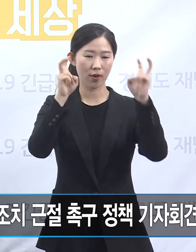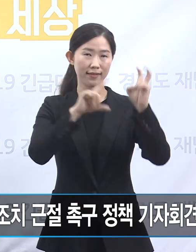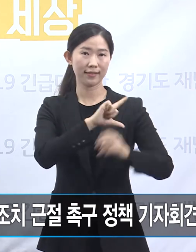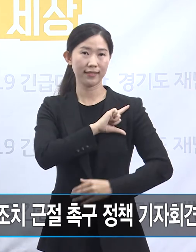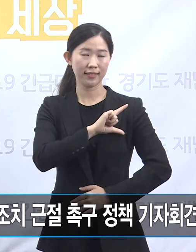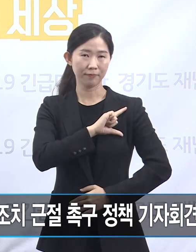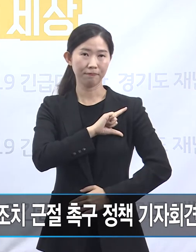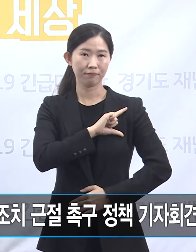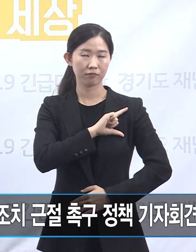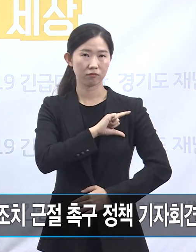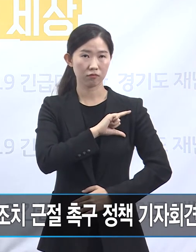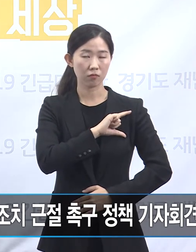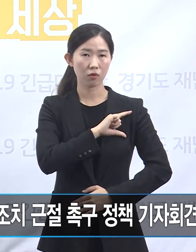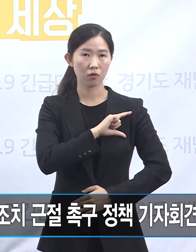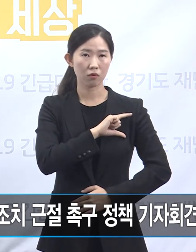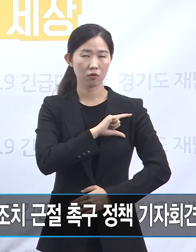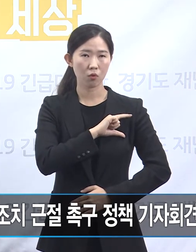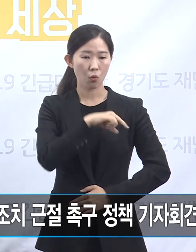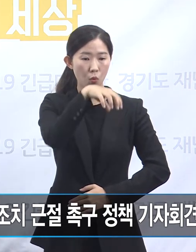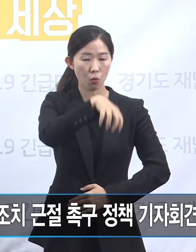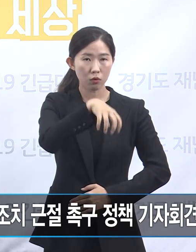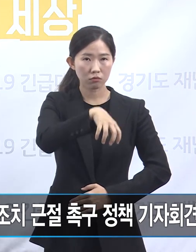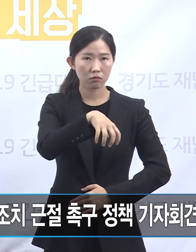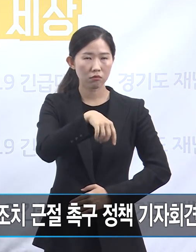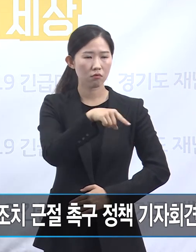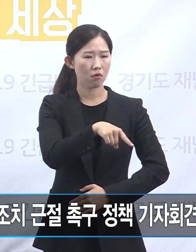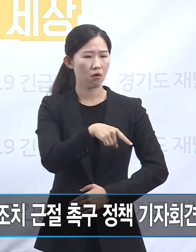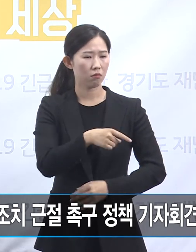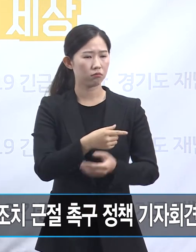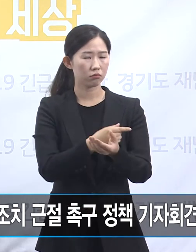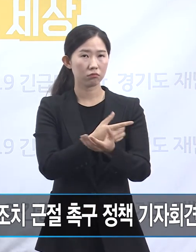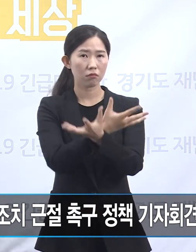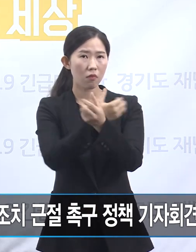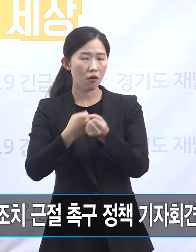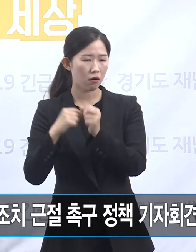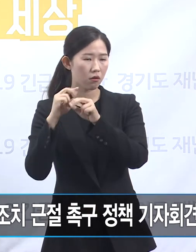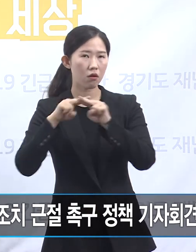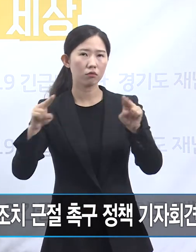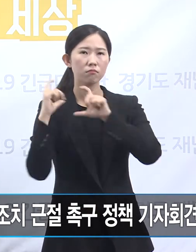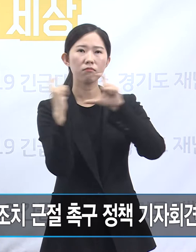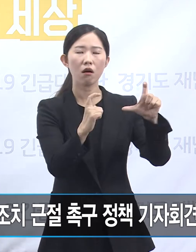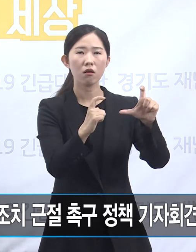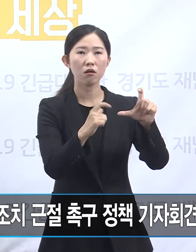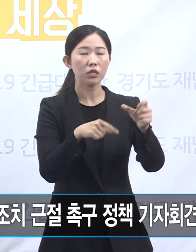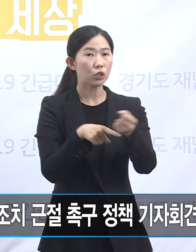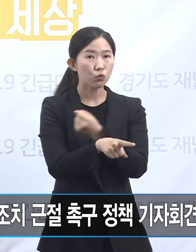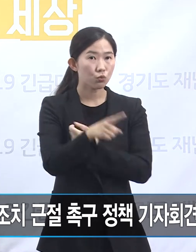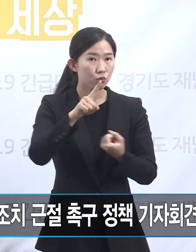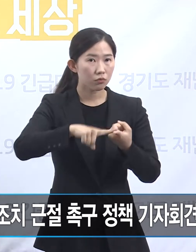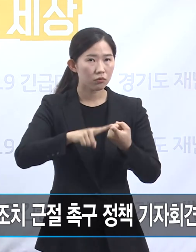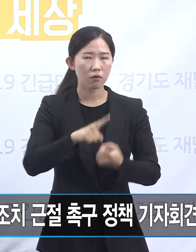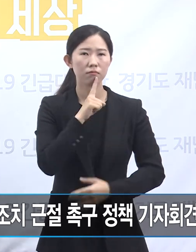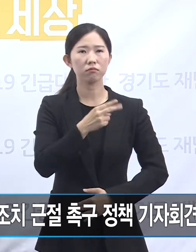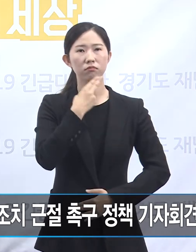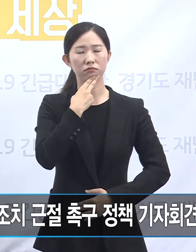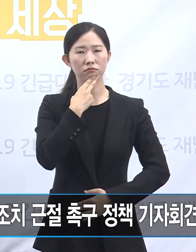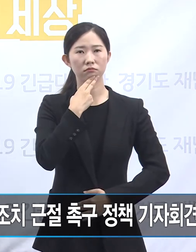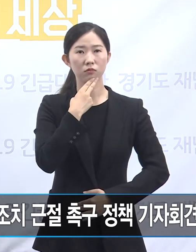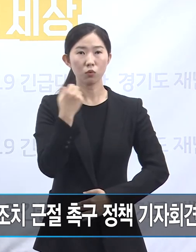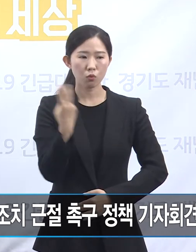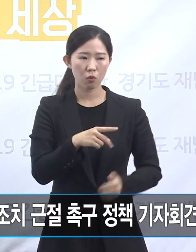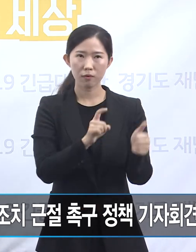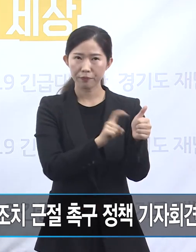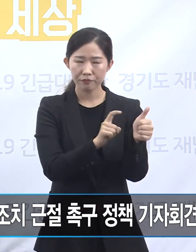일방적으로 가맹계약 해지를 통보하면서 해지의 사유를 구체적으로 명시하지 않았습니다. 그리고 A씨를